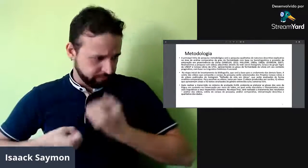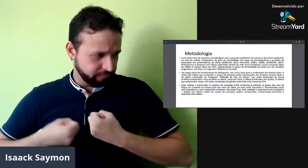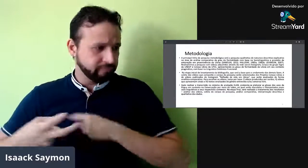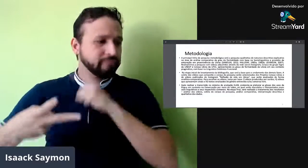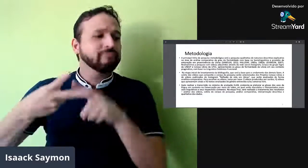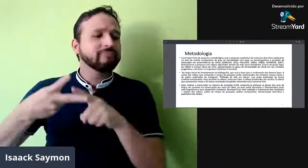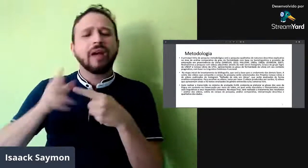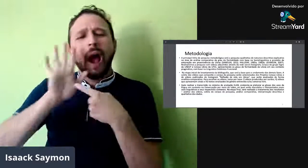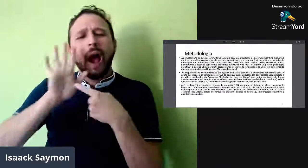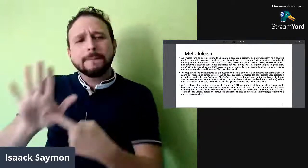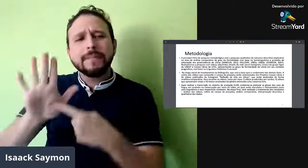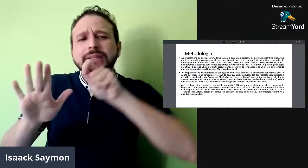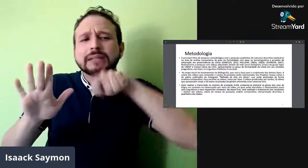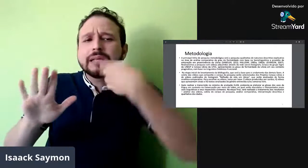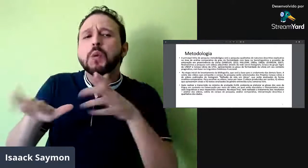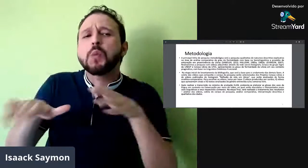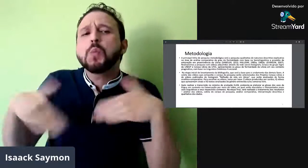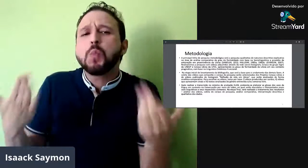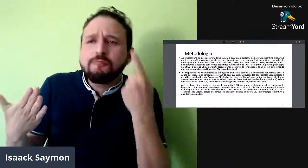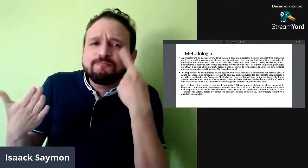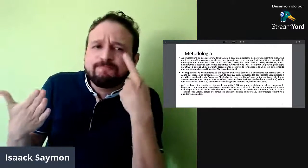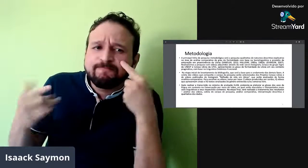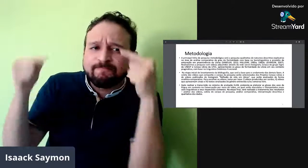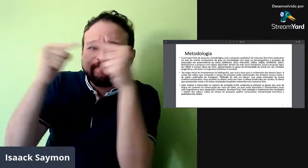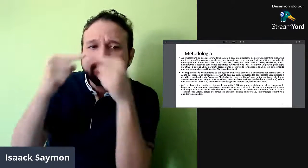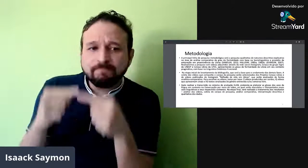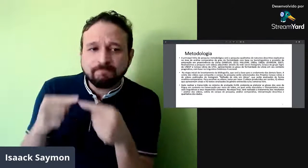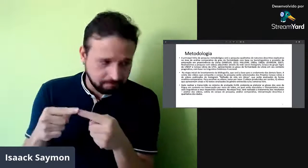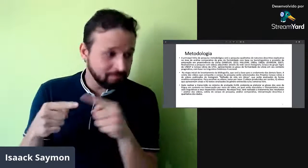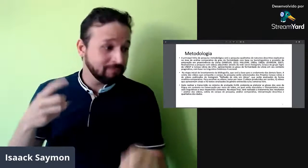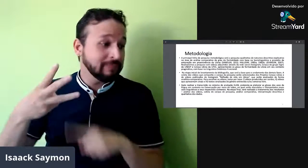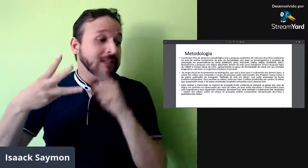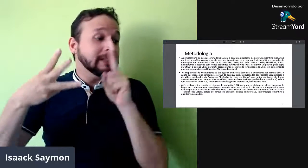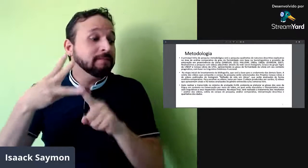Então, eu vou fazer ali uma pesquisa sobre a entonação, né, dos surdos.